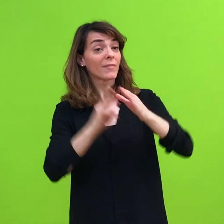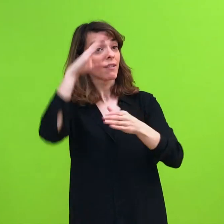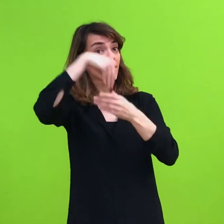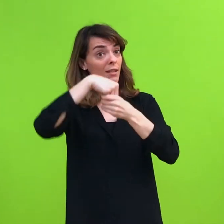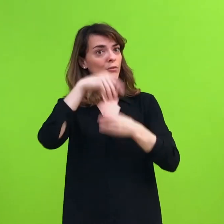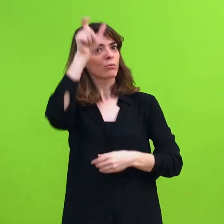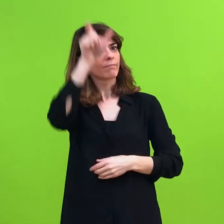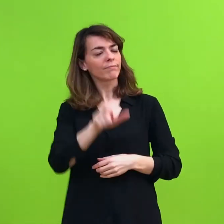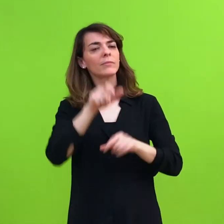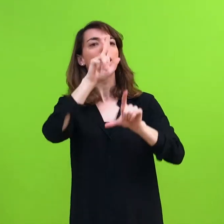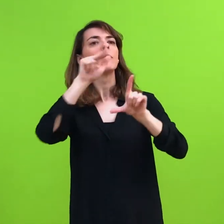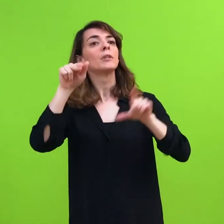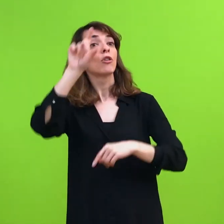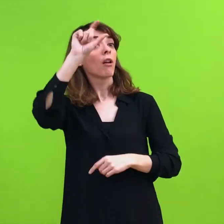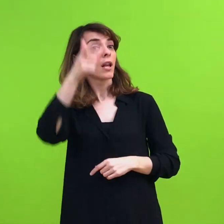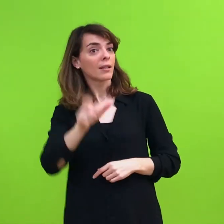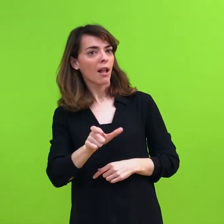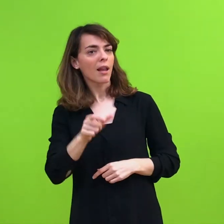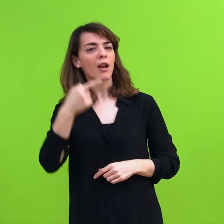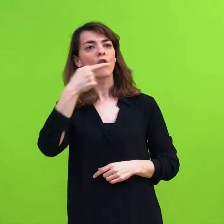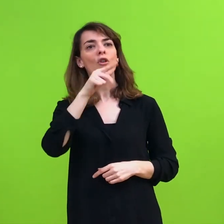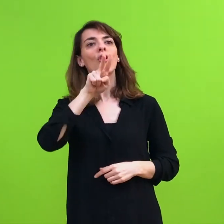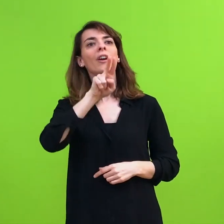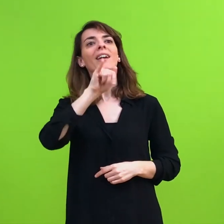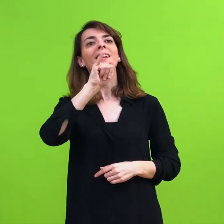el pintor italiano Guido Caprotti,